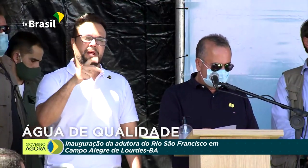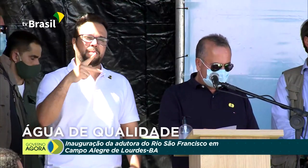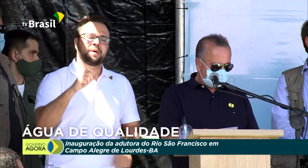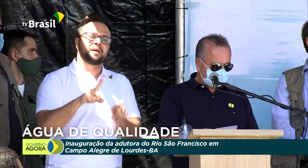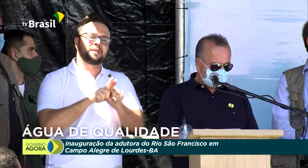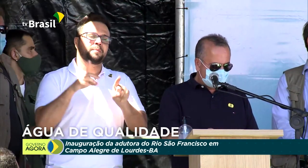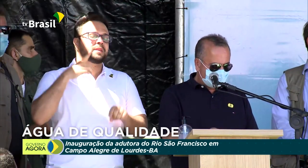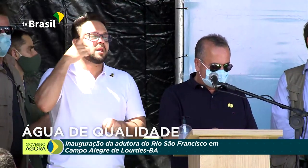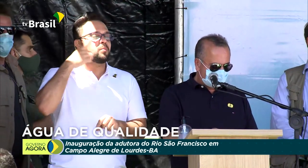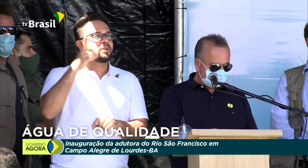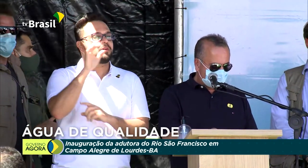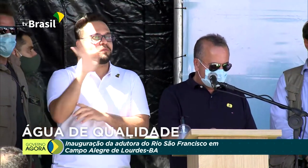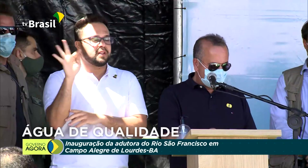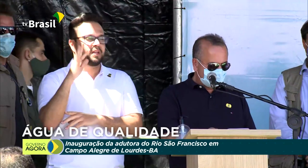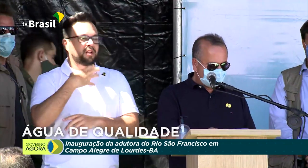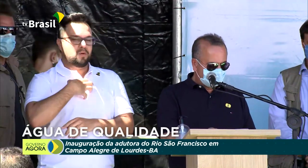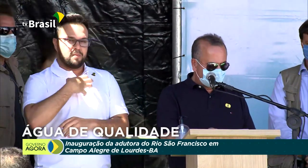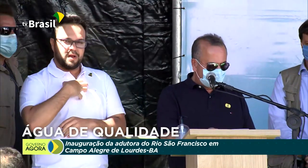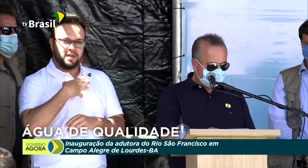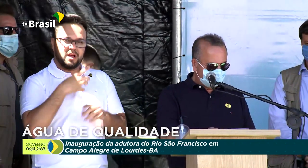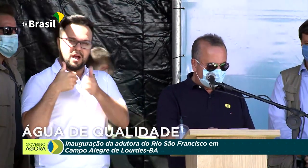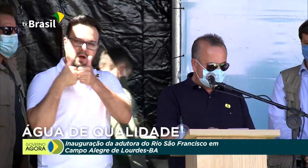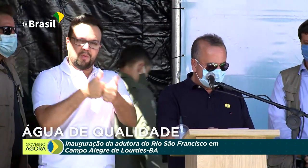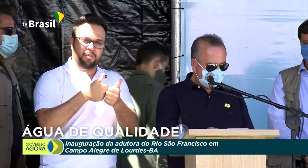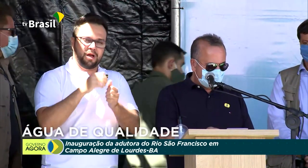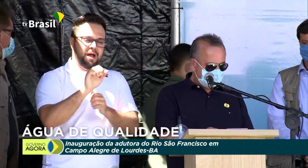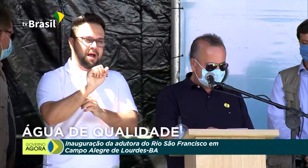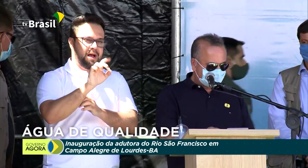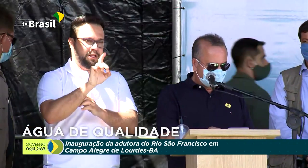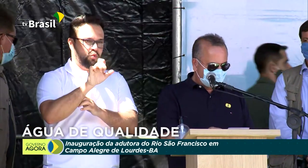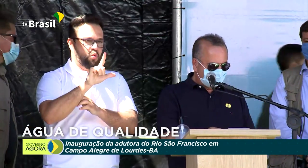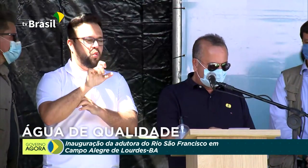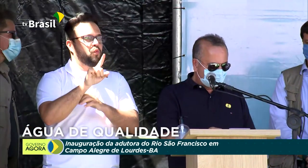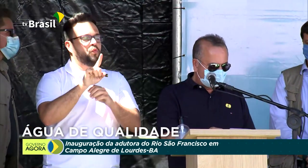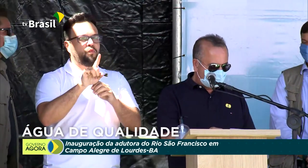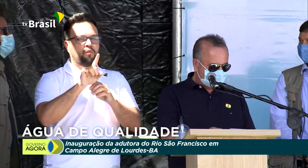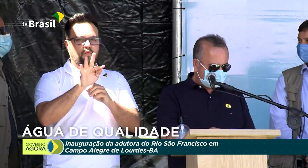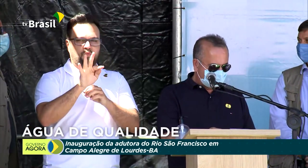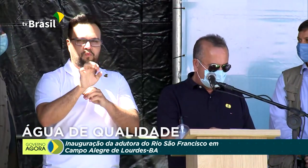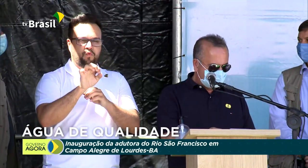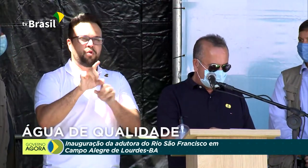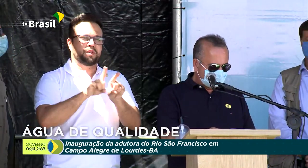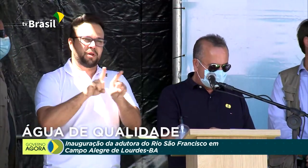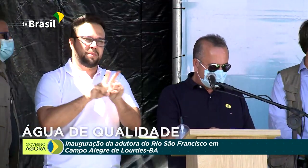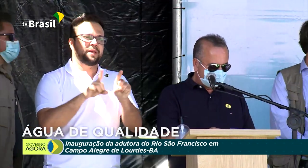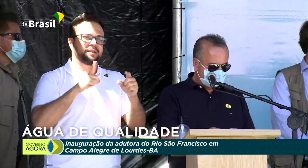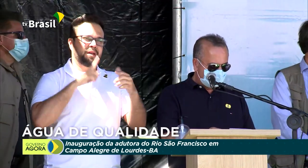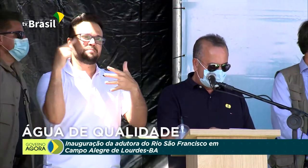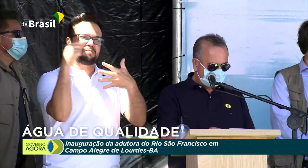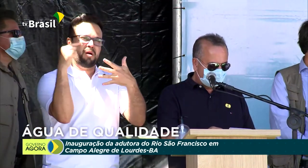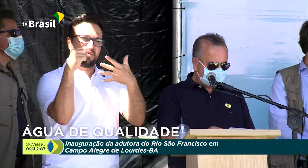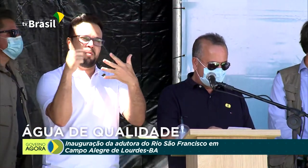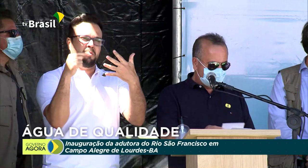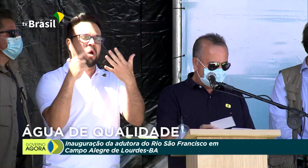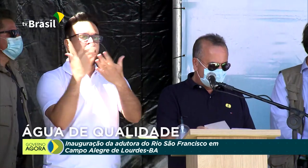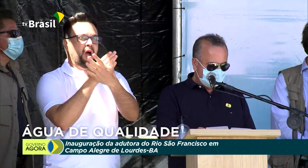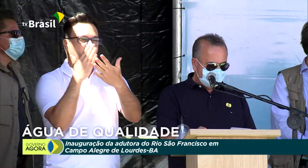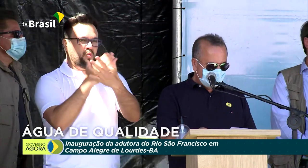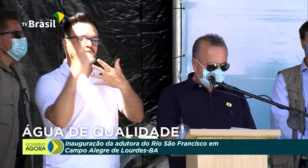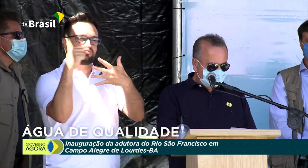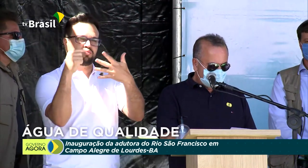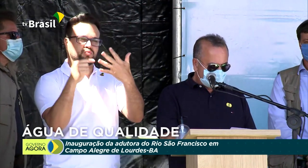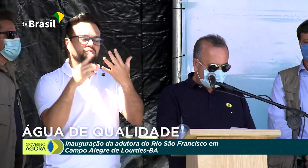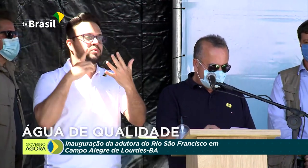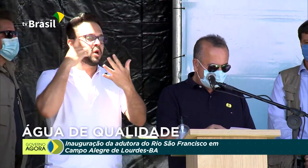deputados federais da Bahia que nos acompanham, Adolfo Viana, Alex Santana, Cláudio Cajado, Elmar Nascimento, João Carlos Bacelá